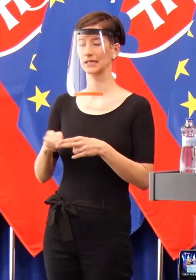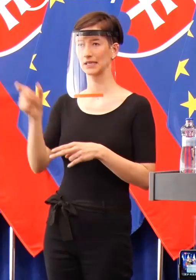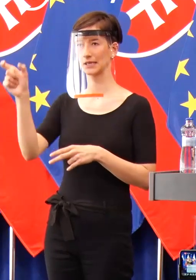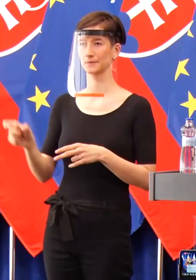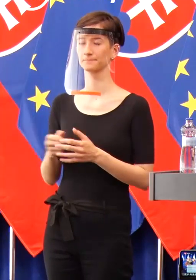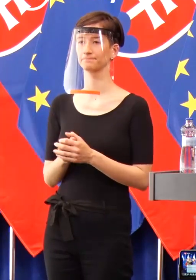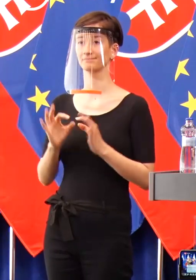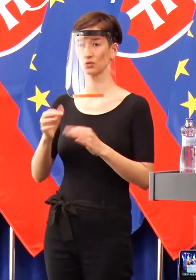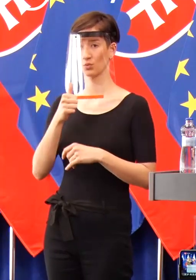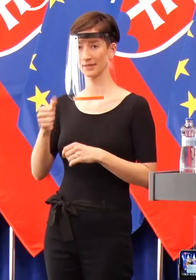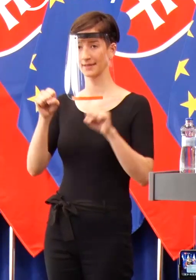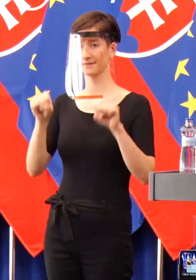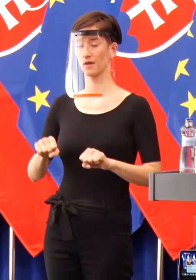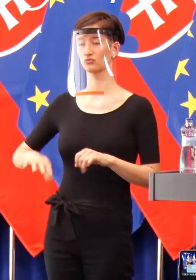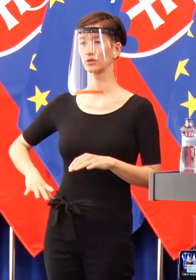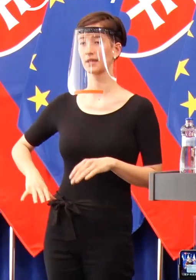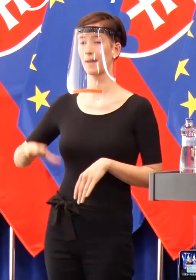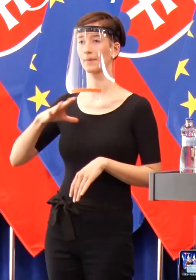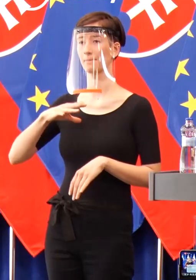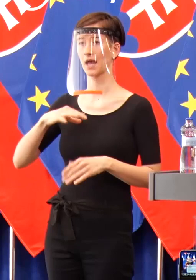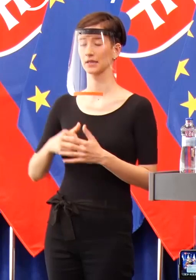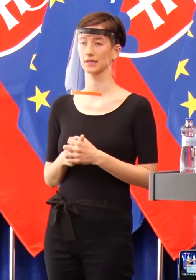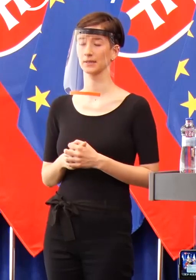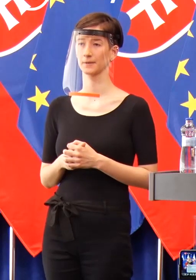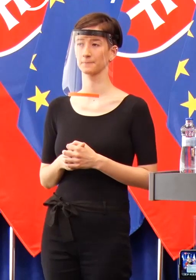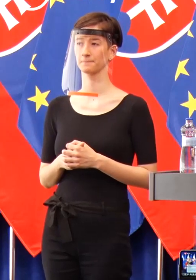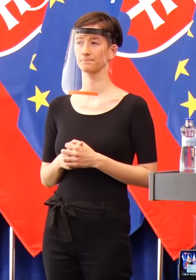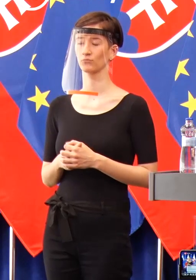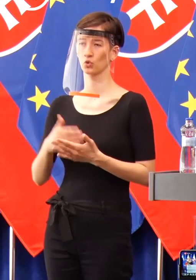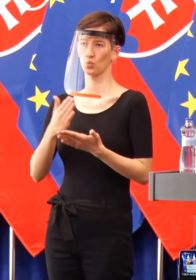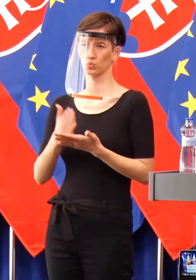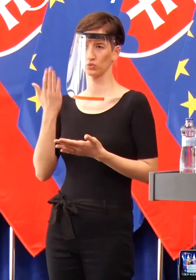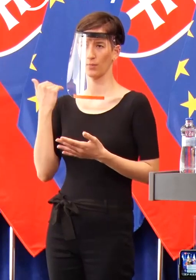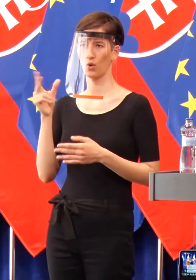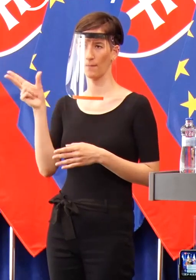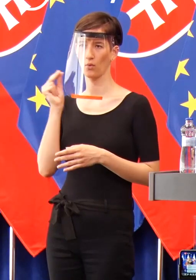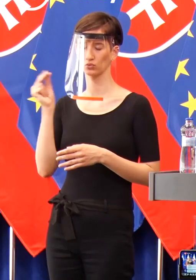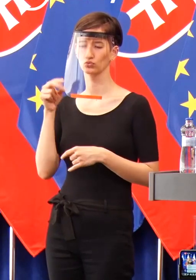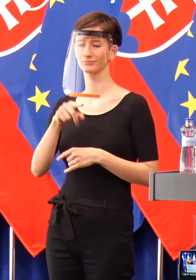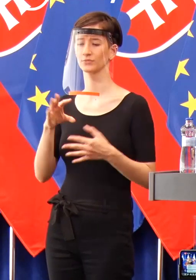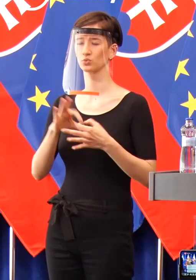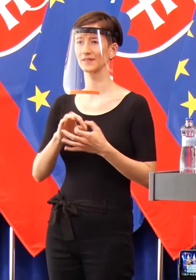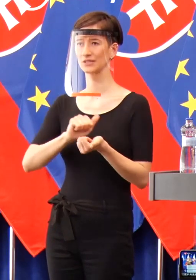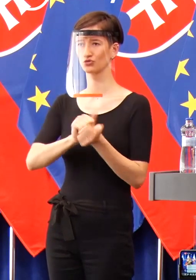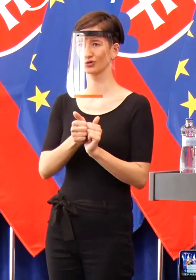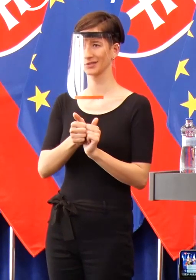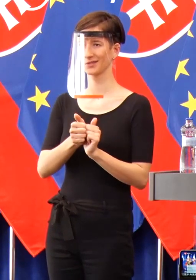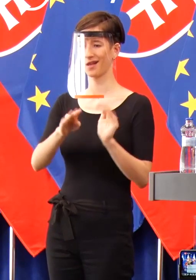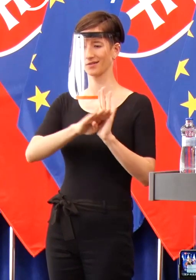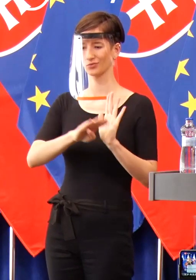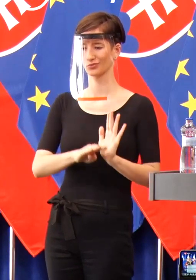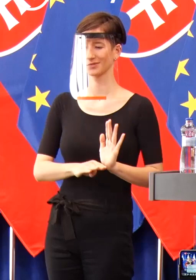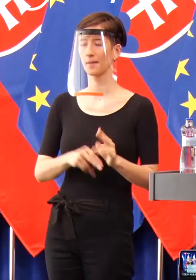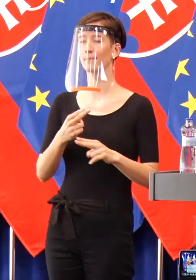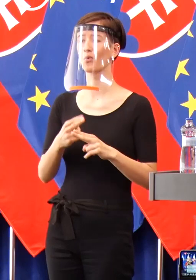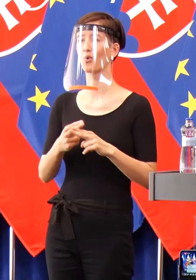Dobrý deň, vážené dámy, vážené páni. Ako ste mohli počuť, podľa tých čísel naozaj ešte sme nevyhrali.